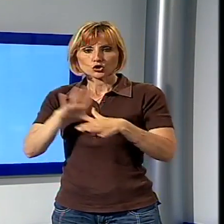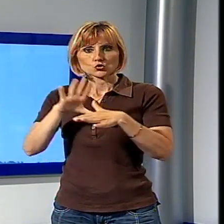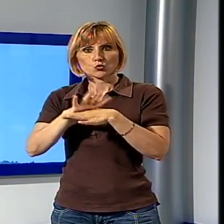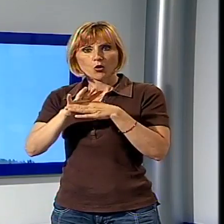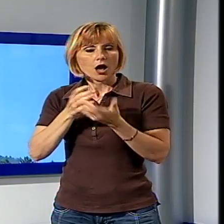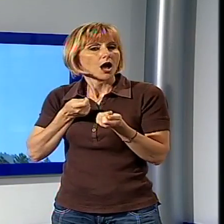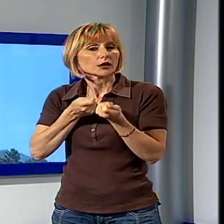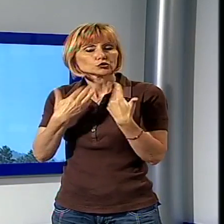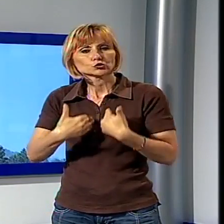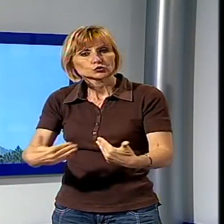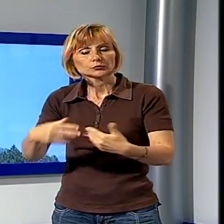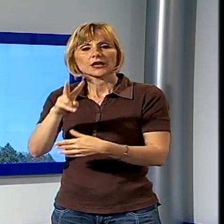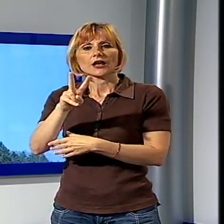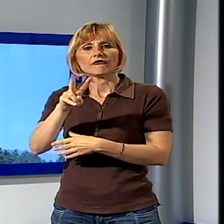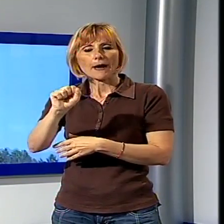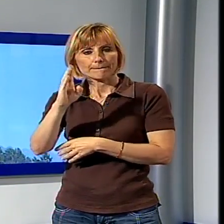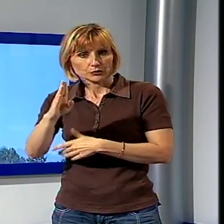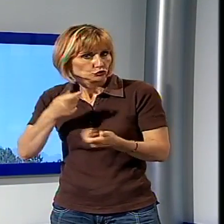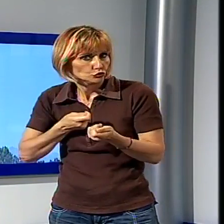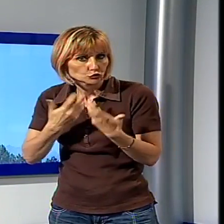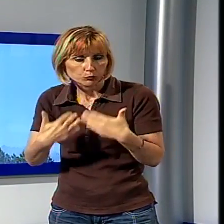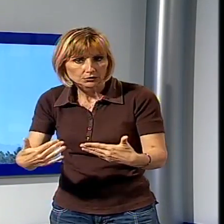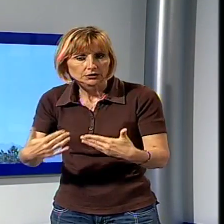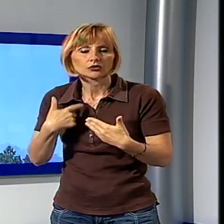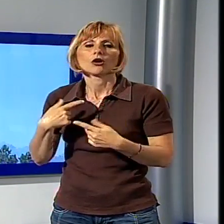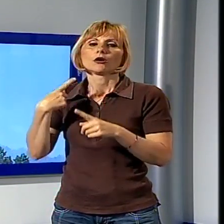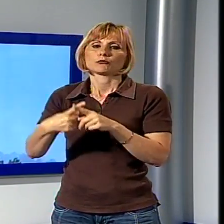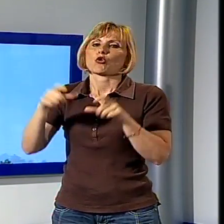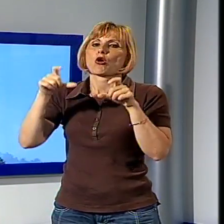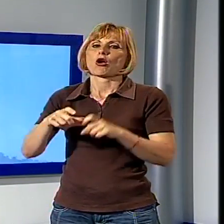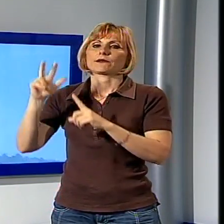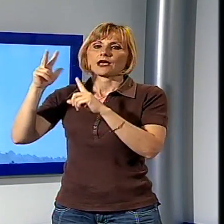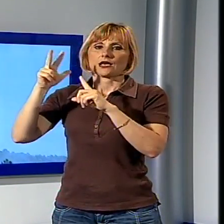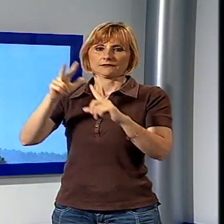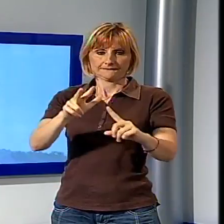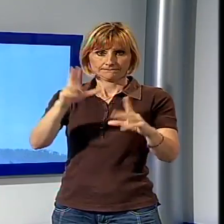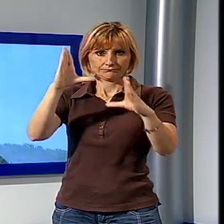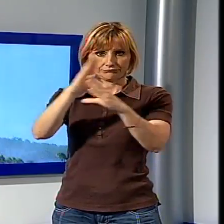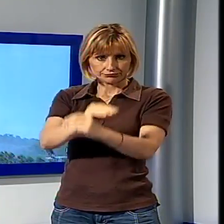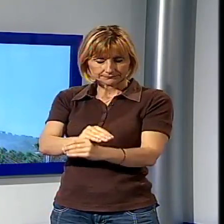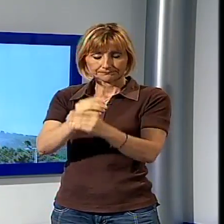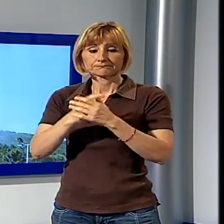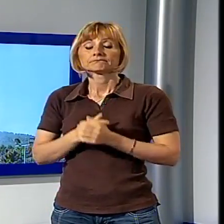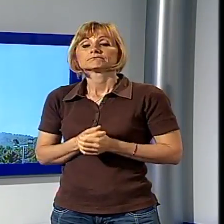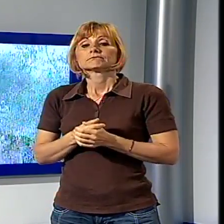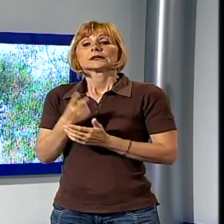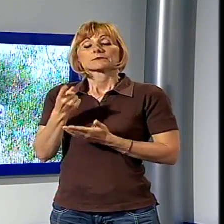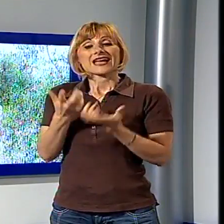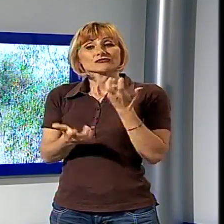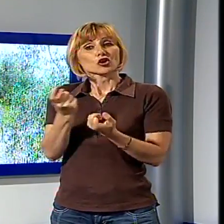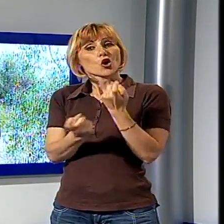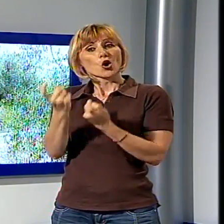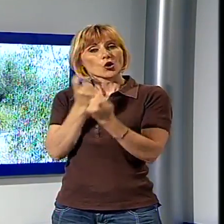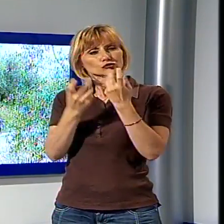che anche con l'ausilio di un elicottero per tutta la mattinata hanno cercato di domare le fiamme ancora da chiarire l'origine dell